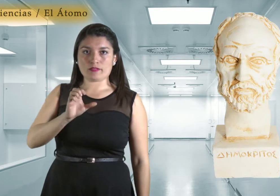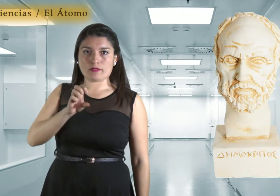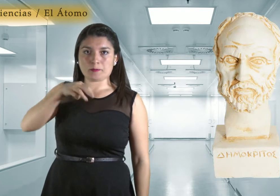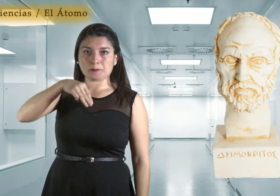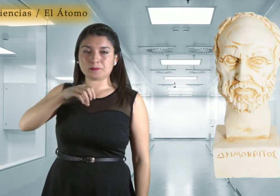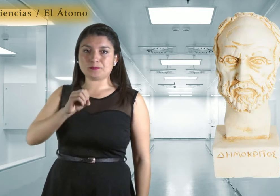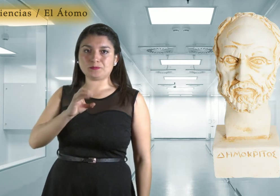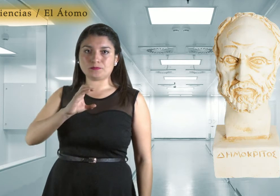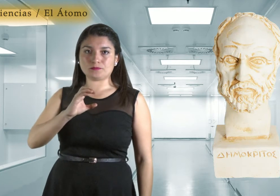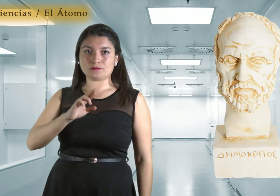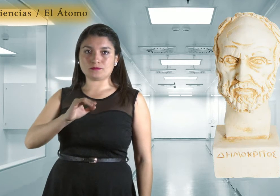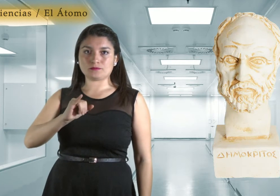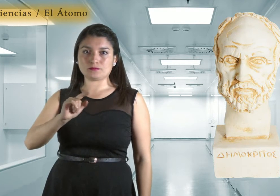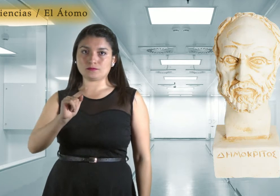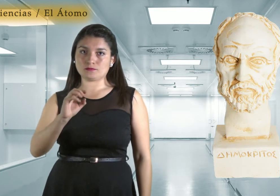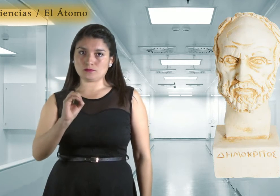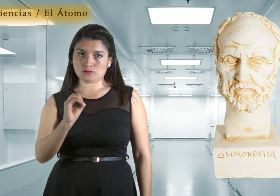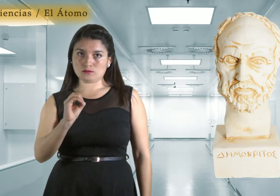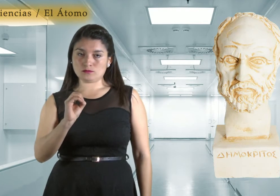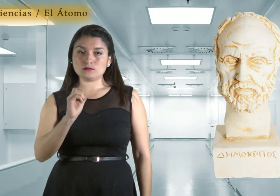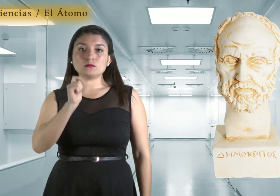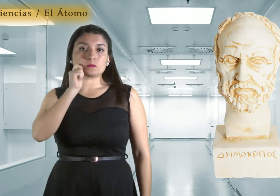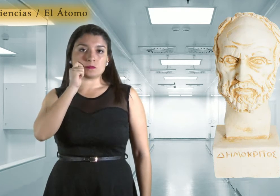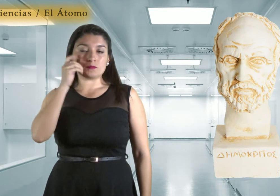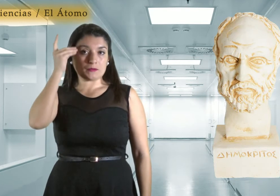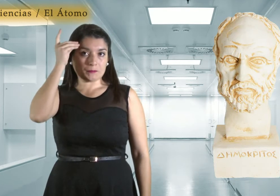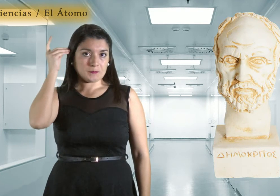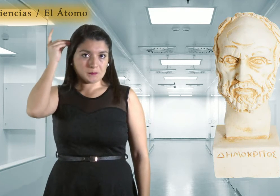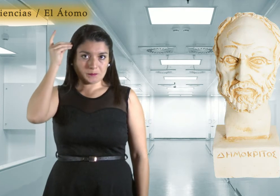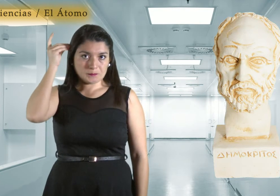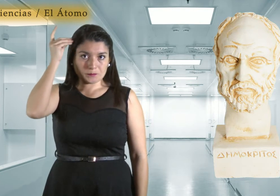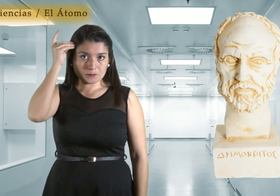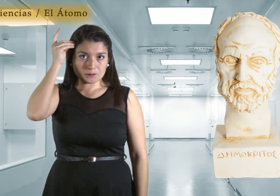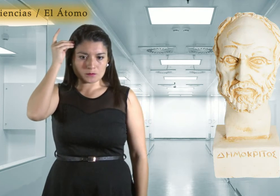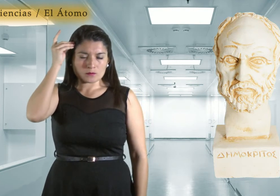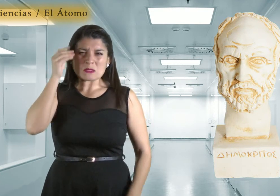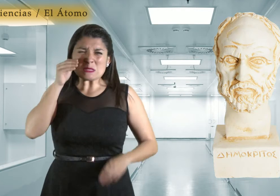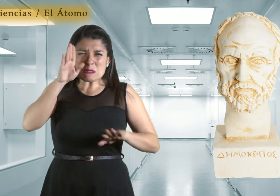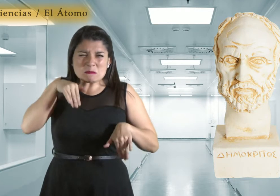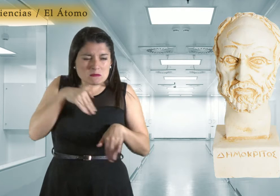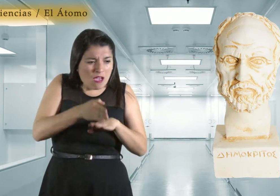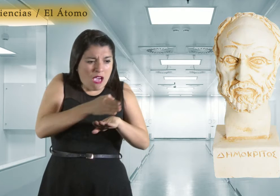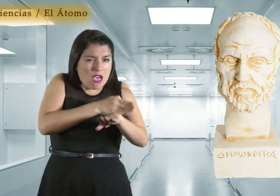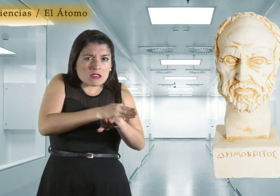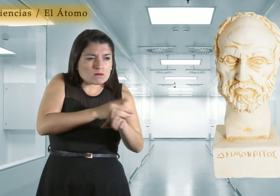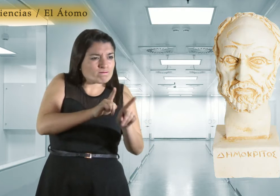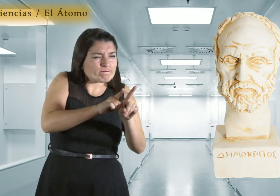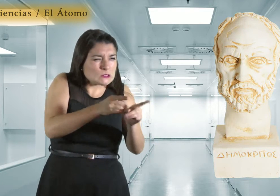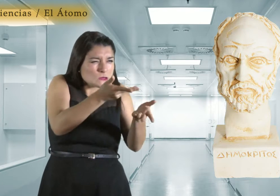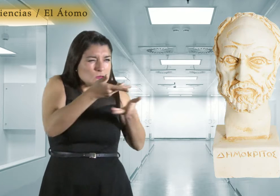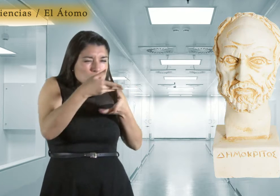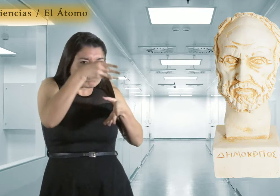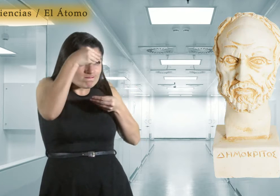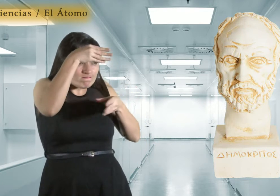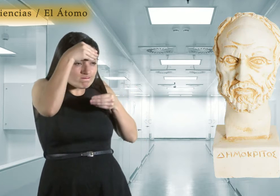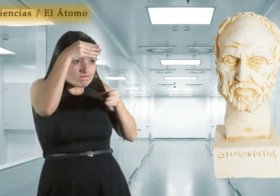Luego Demócrito, un discípulo suyo bautizó estas microscópicas partes como átomos que